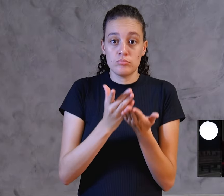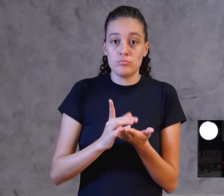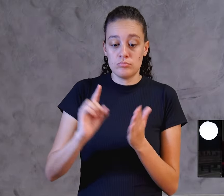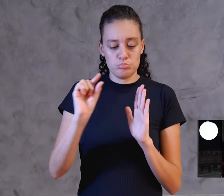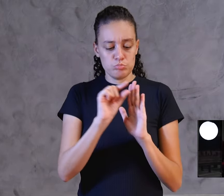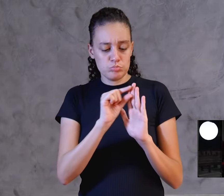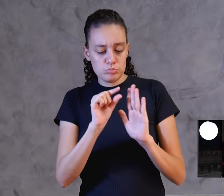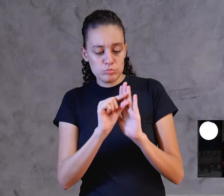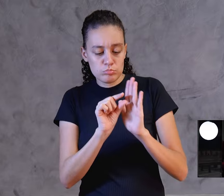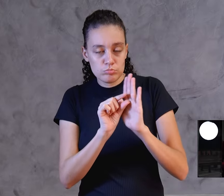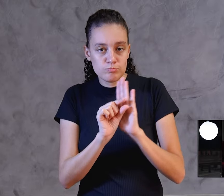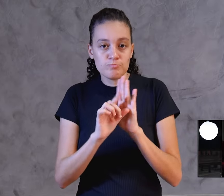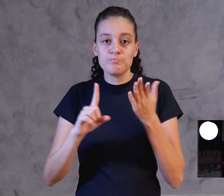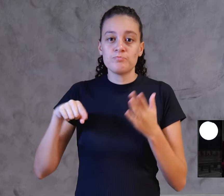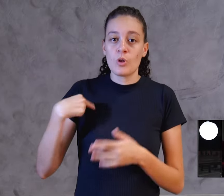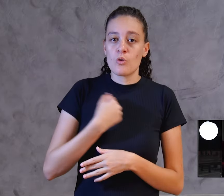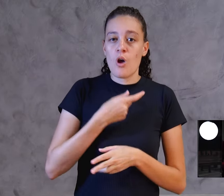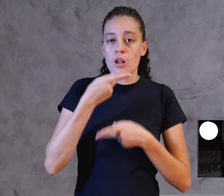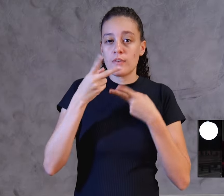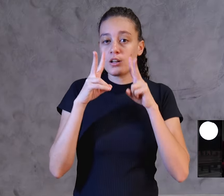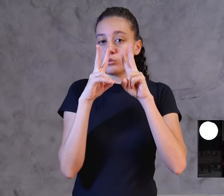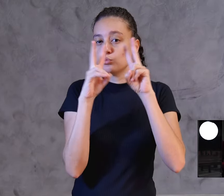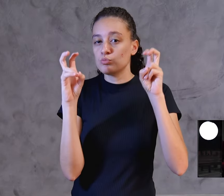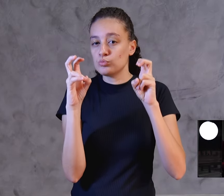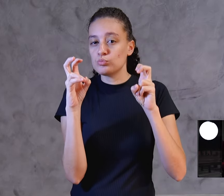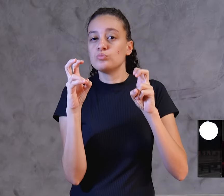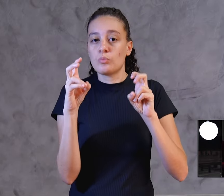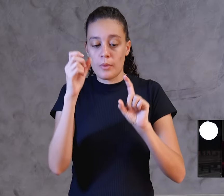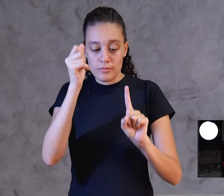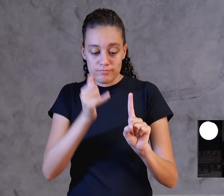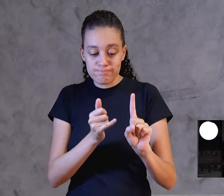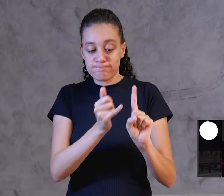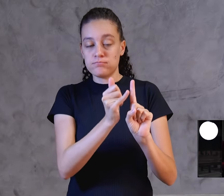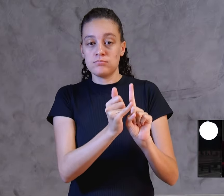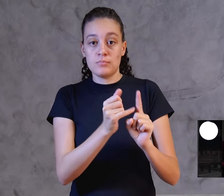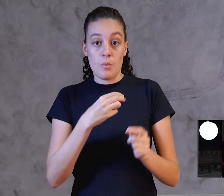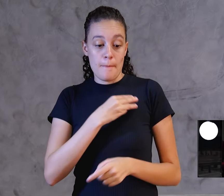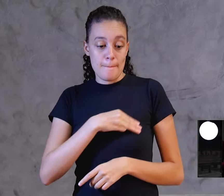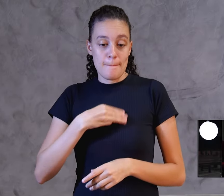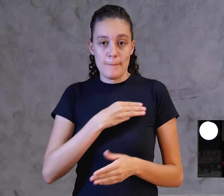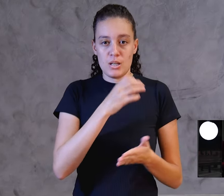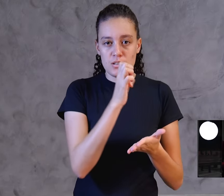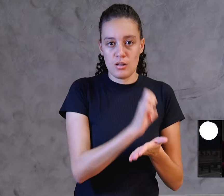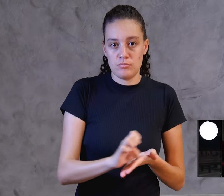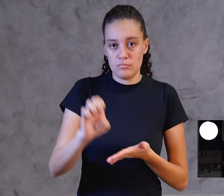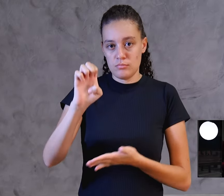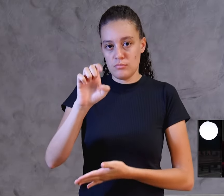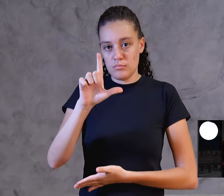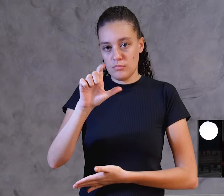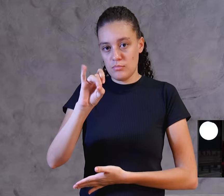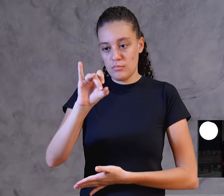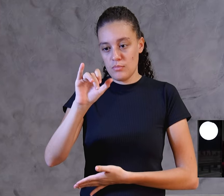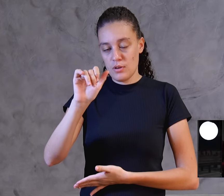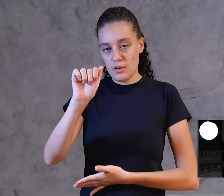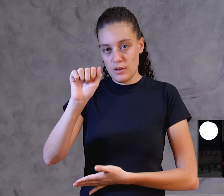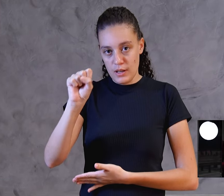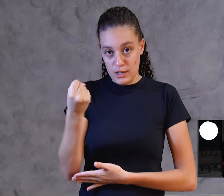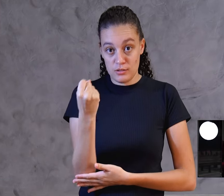respeito do Ministério do Profeta Elias. E já estamos na quarta manifestação do